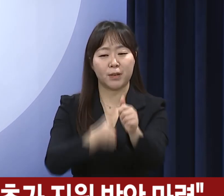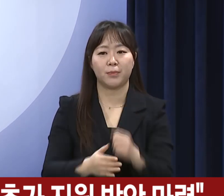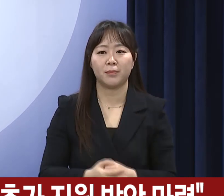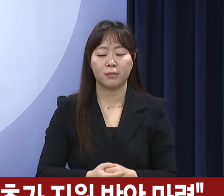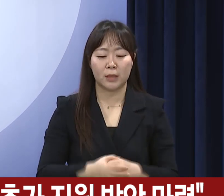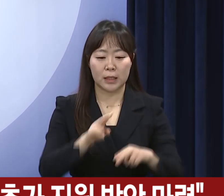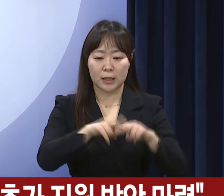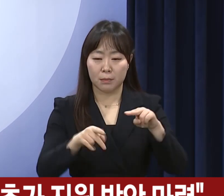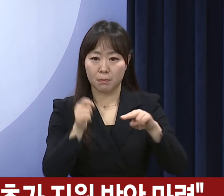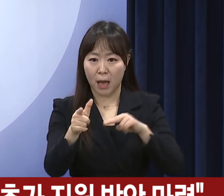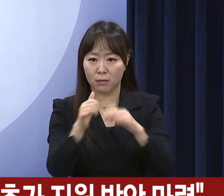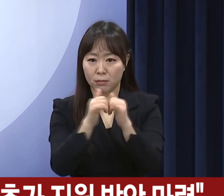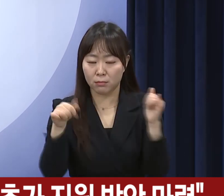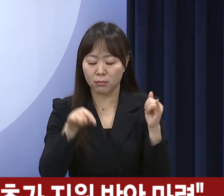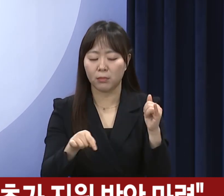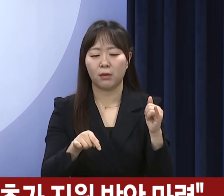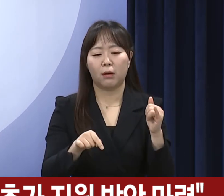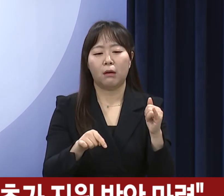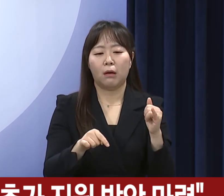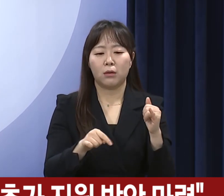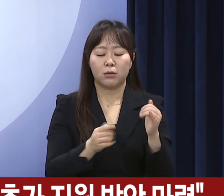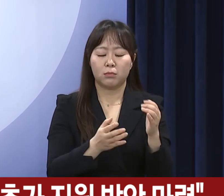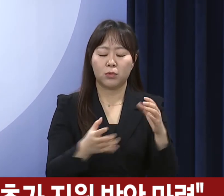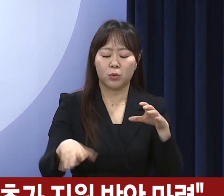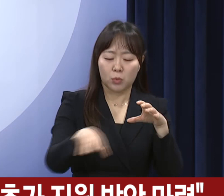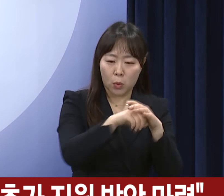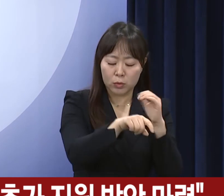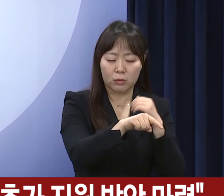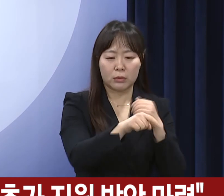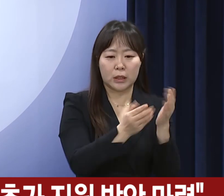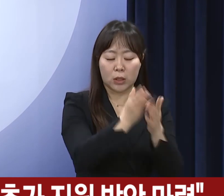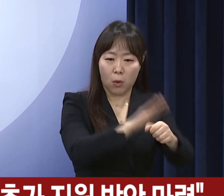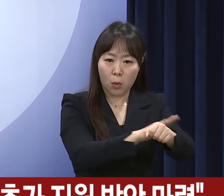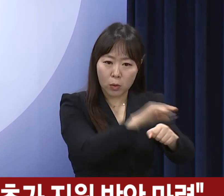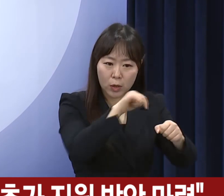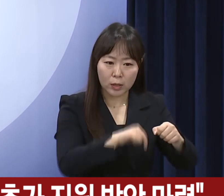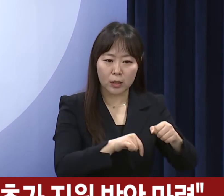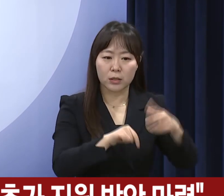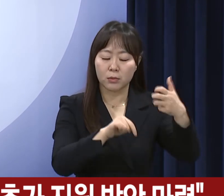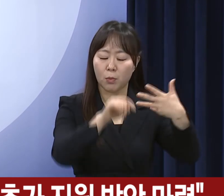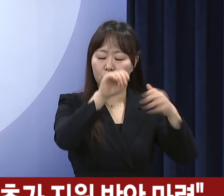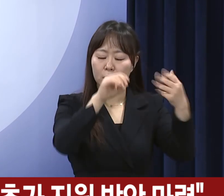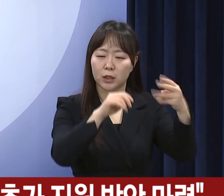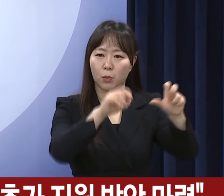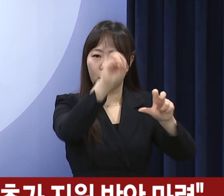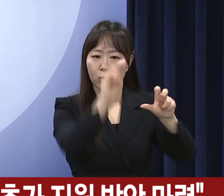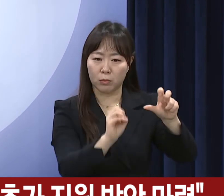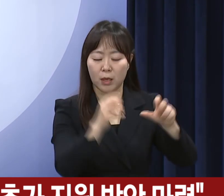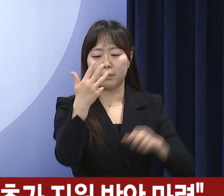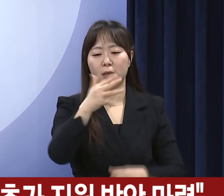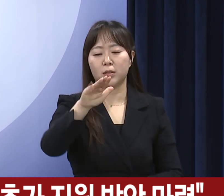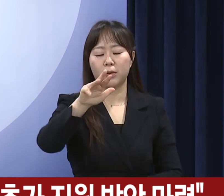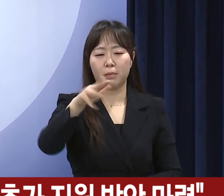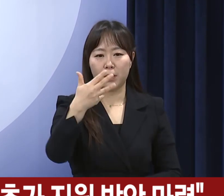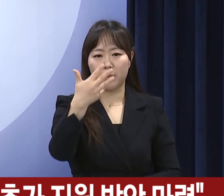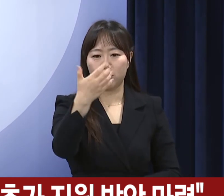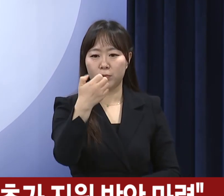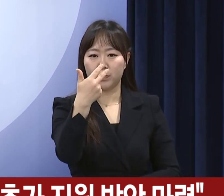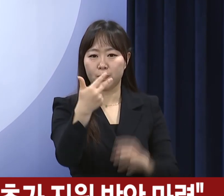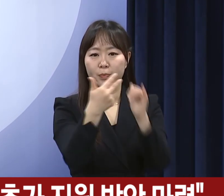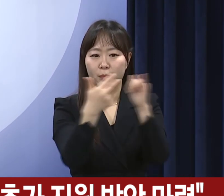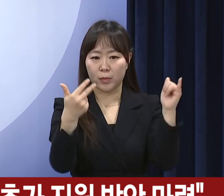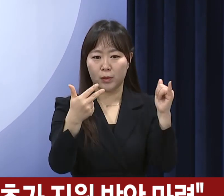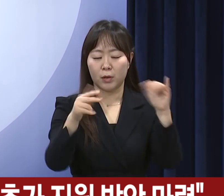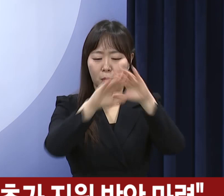사직서 제출자는 소속 전공의의 약 78.5% 수준인 8,897명으로